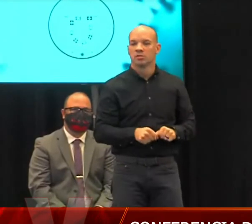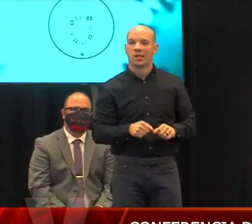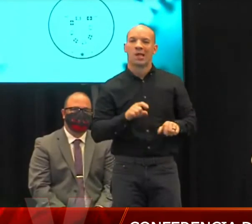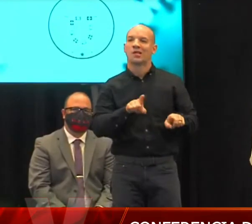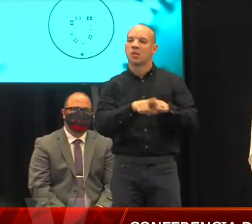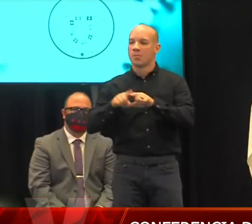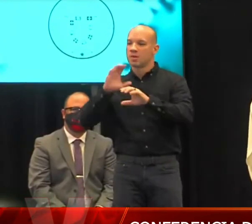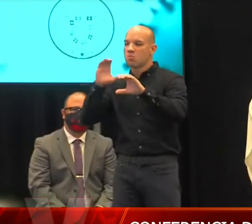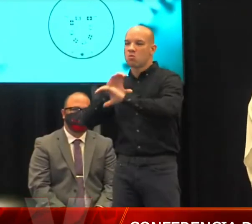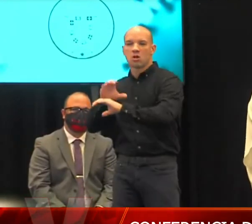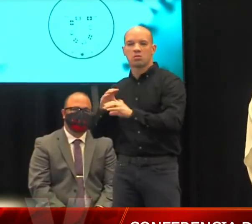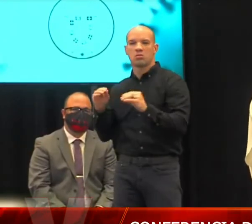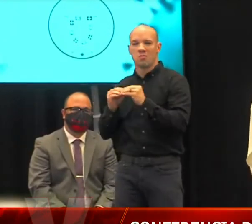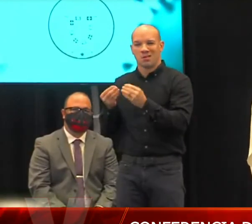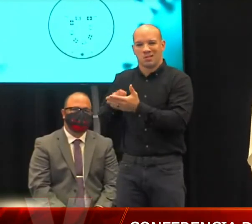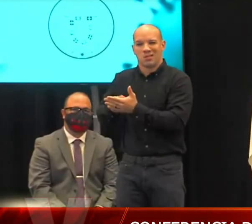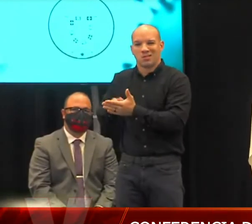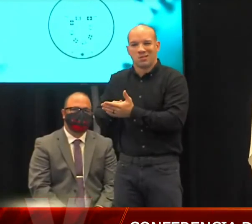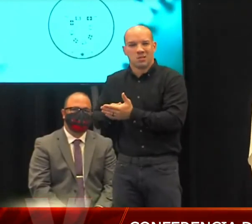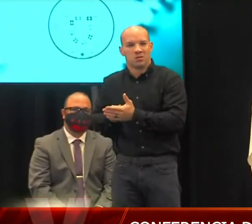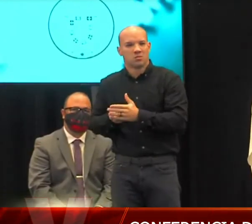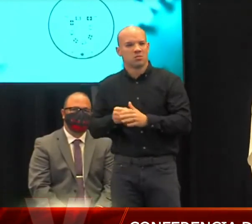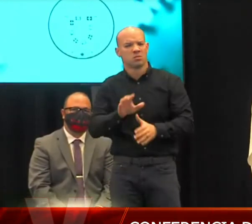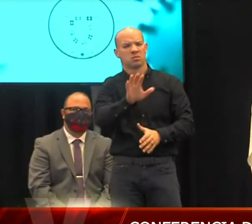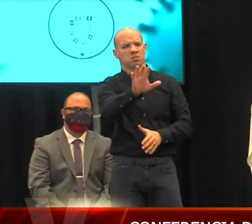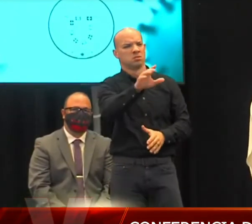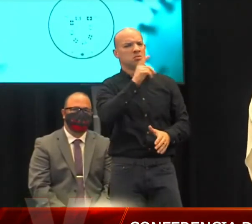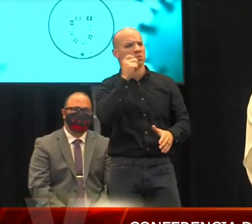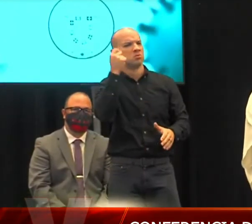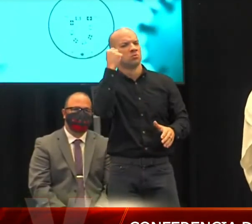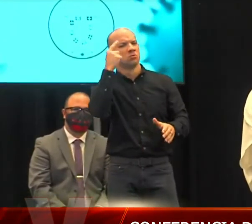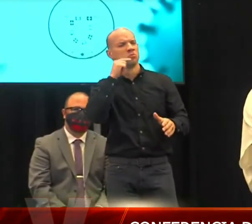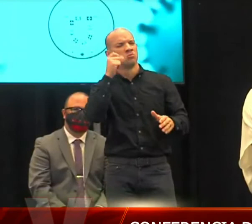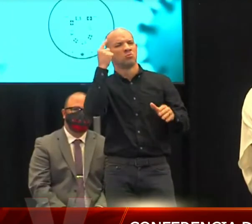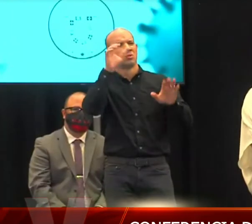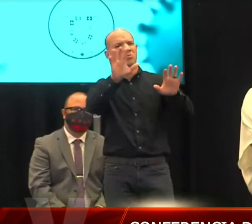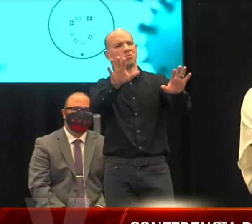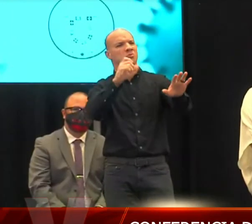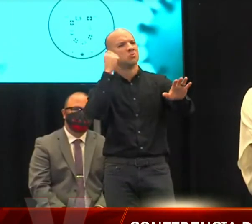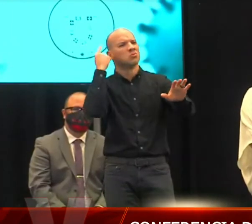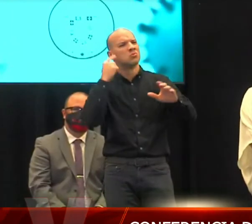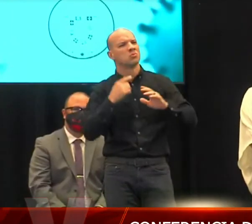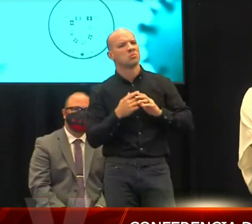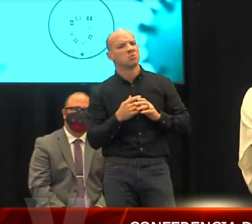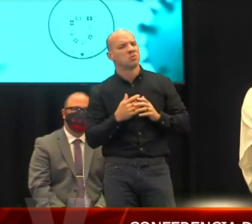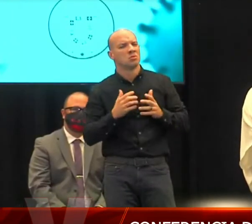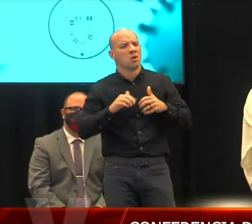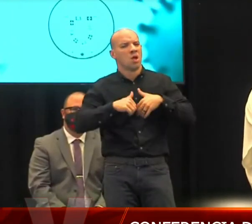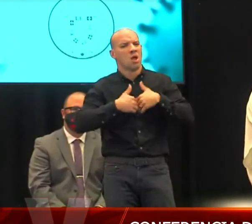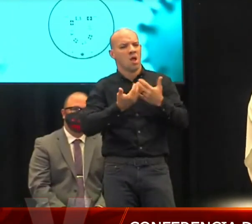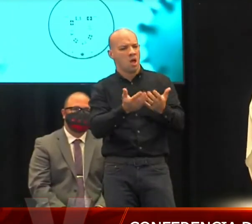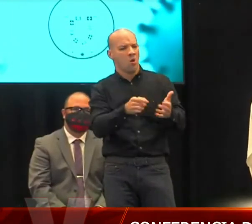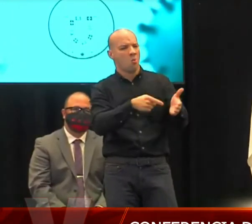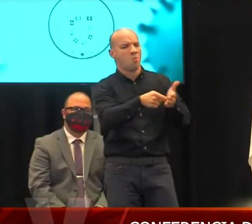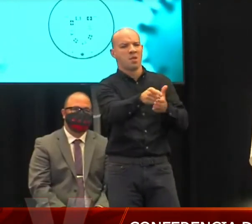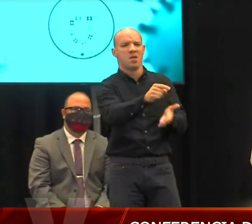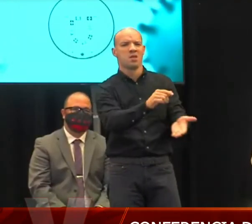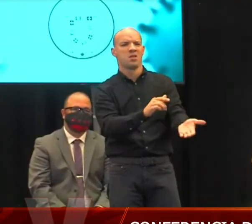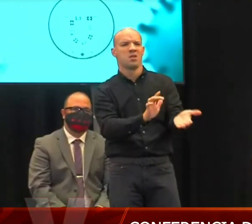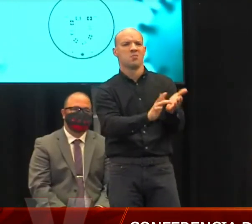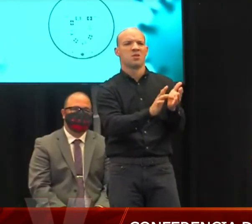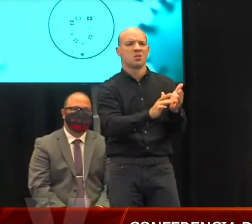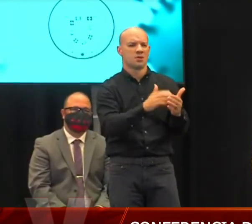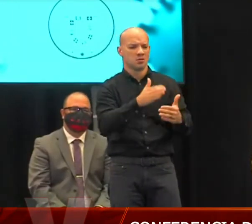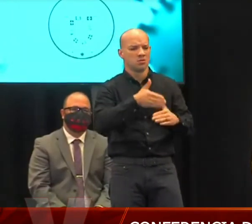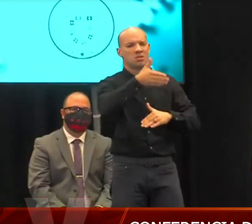adicional. y de la misma forma yo no lo entiendo no lo estoy entendiendo ¿Cómo se va a cubrir el medicamento después del